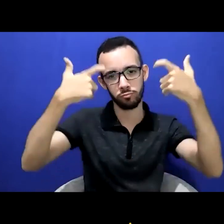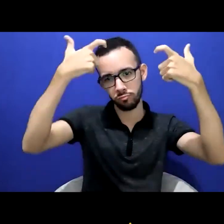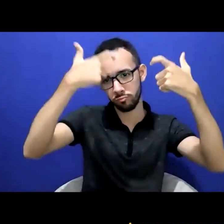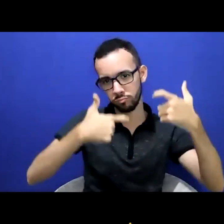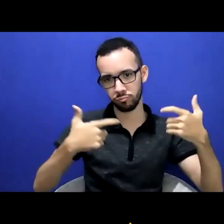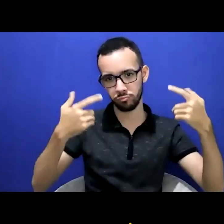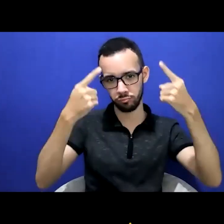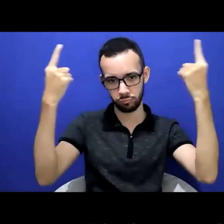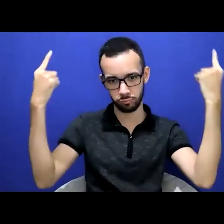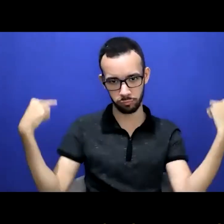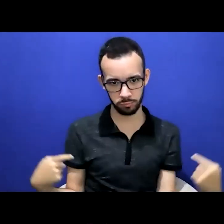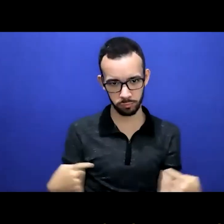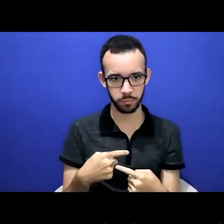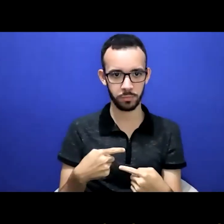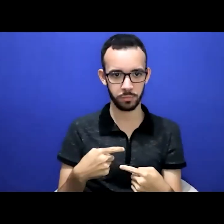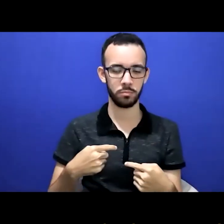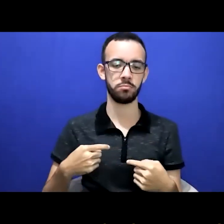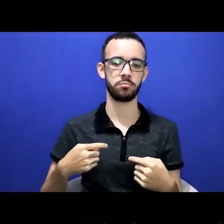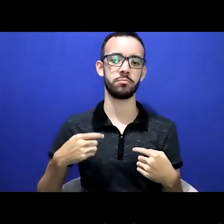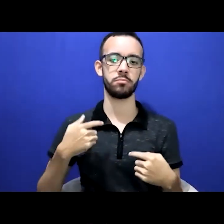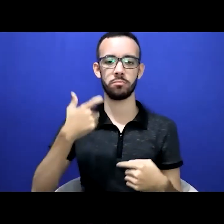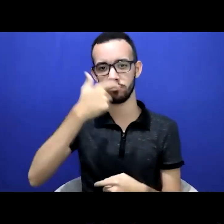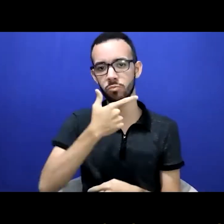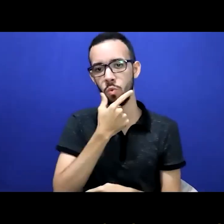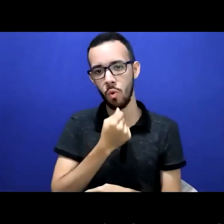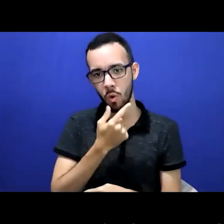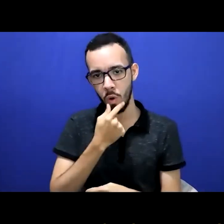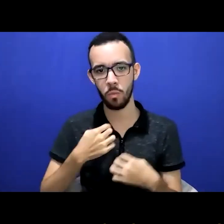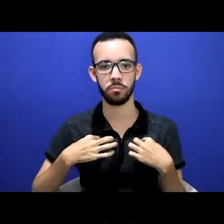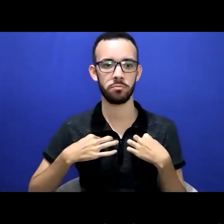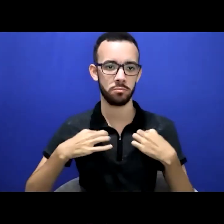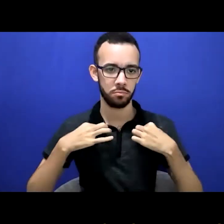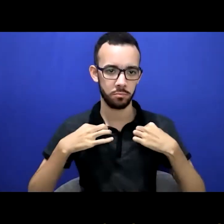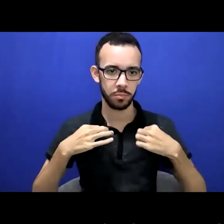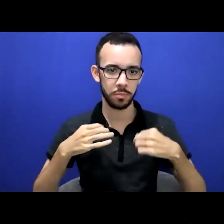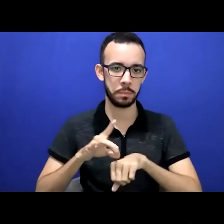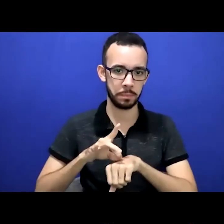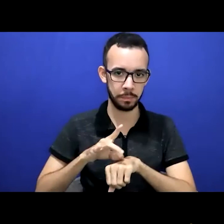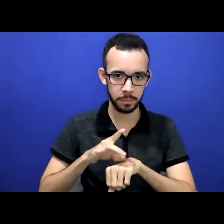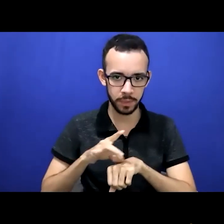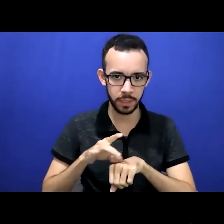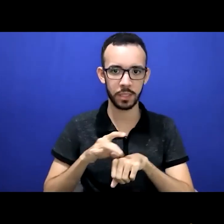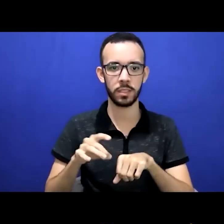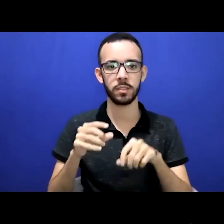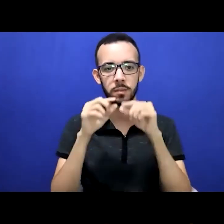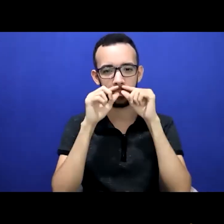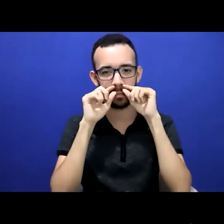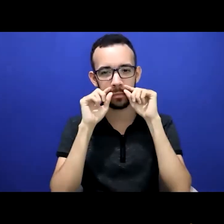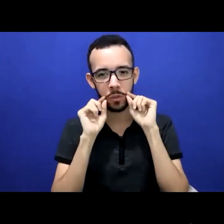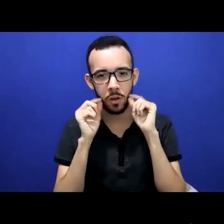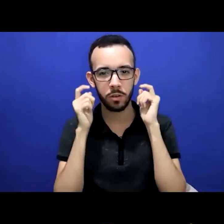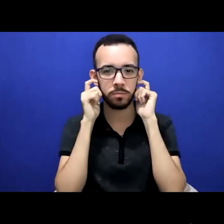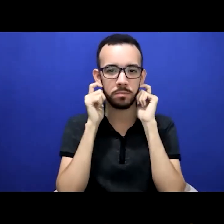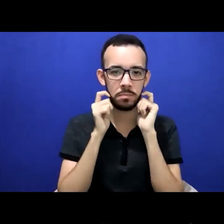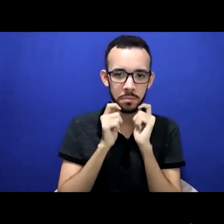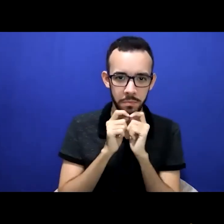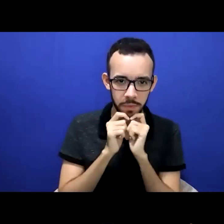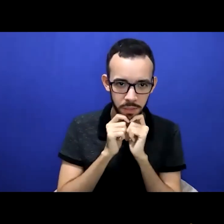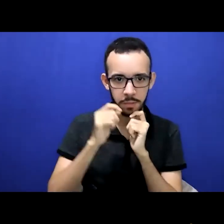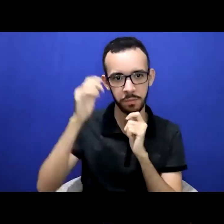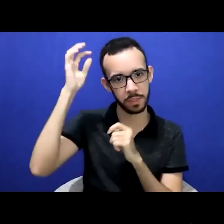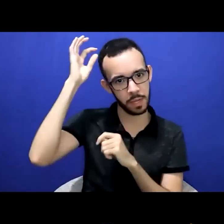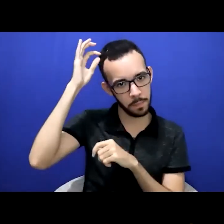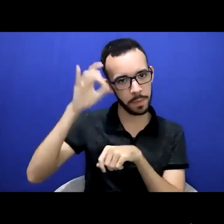muito importante. Primeiro, queria me descrever um pouco. Eu sou um homem, estou de camisa